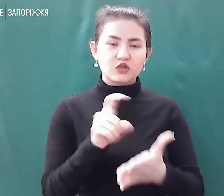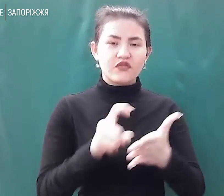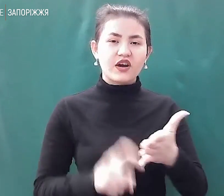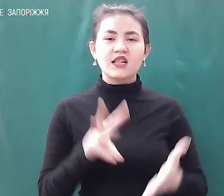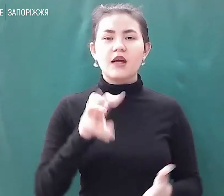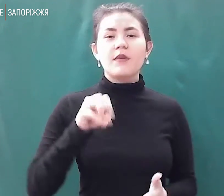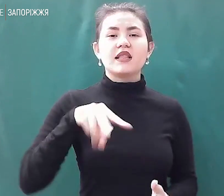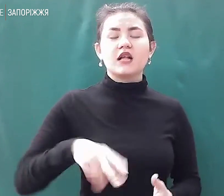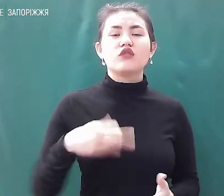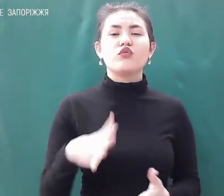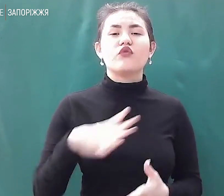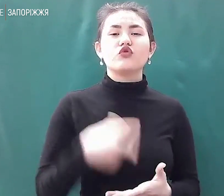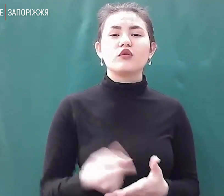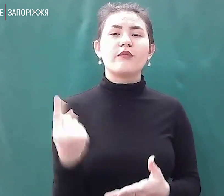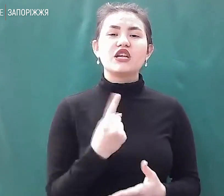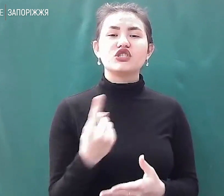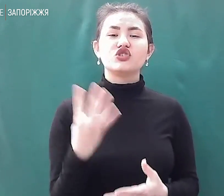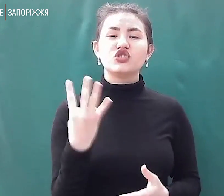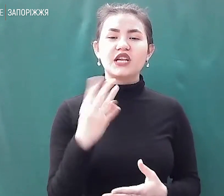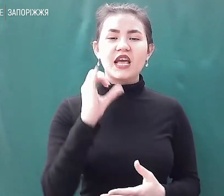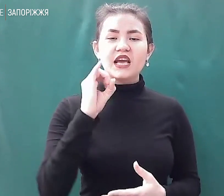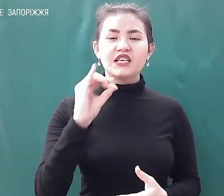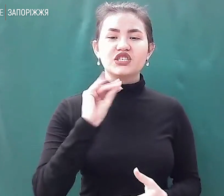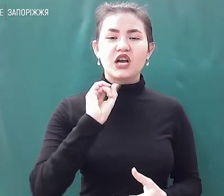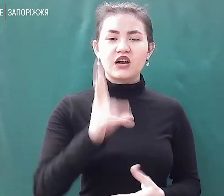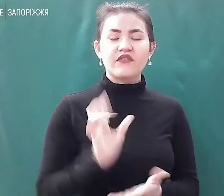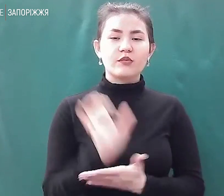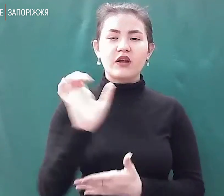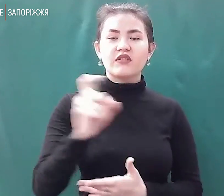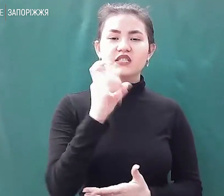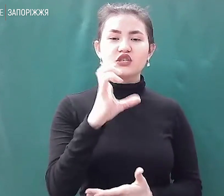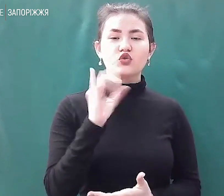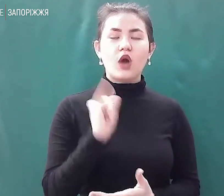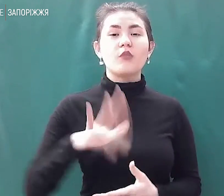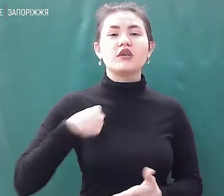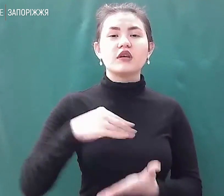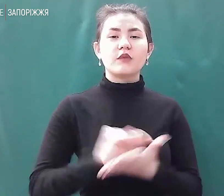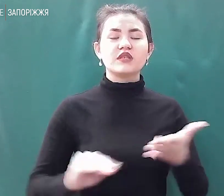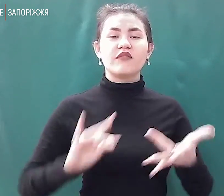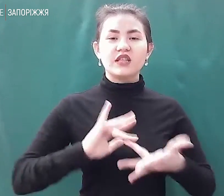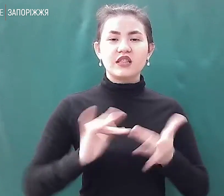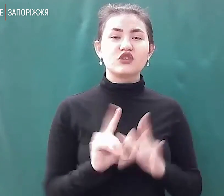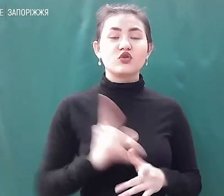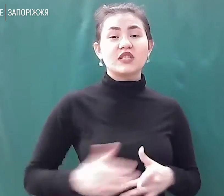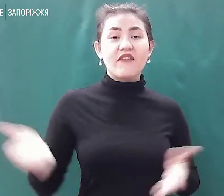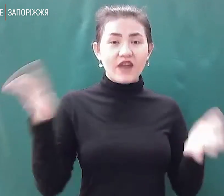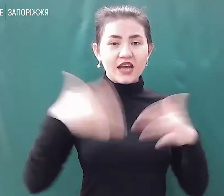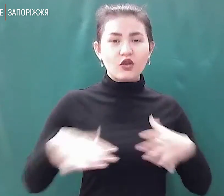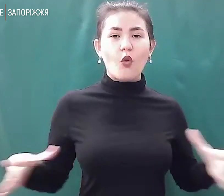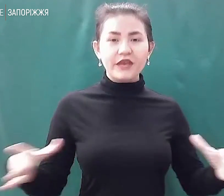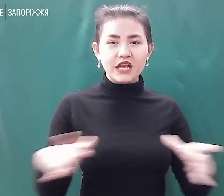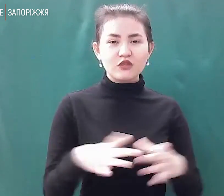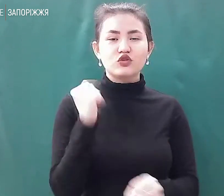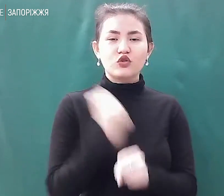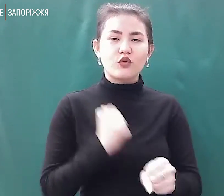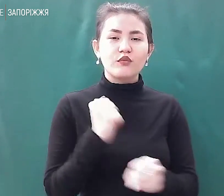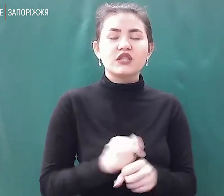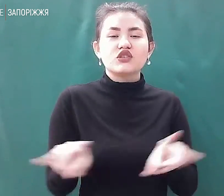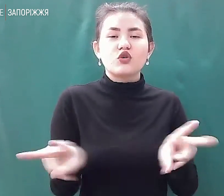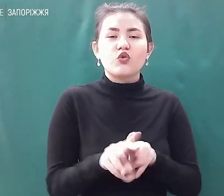тут, перші чотири їжаки, і відправили з СУ. А потім я написав в інтернеті, що давайте об'єднуватися і робити схожі речі. Потім, упродовж ще